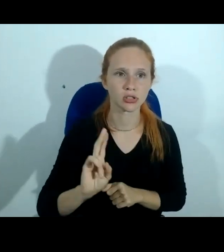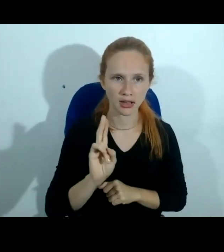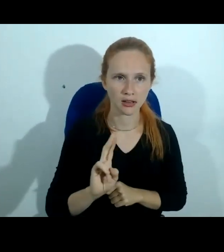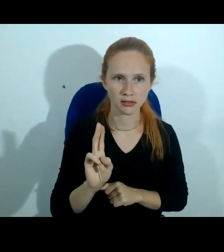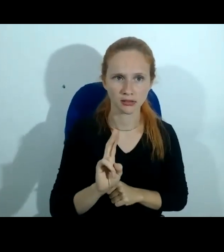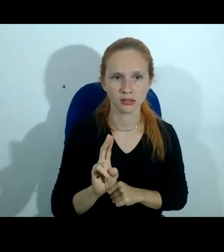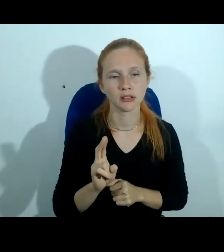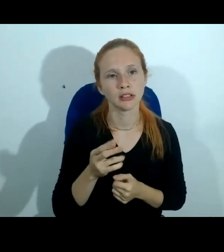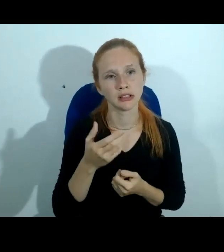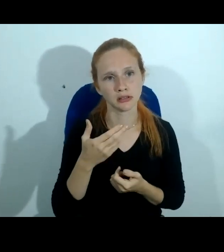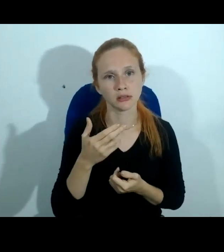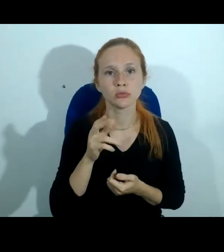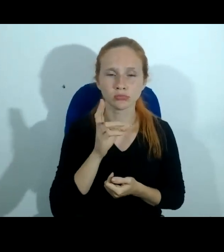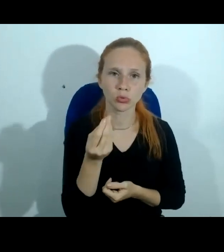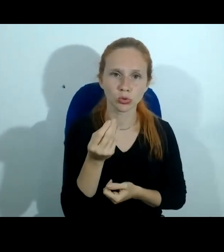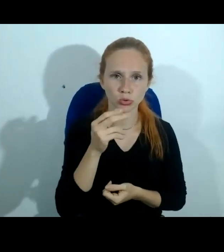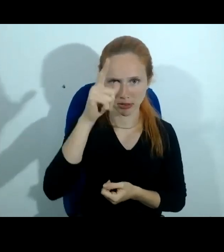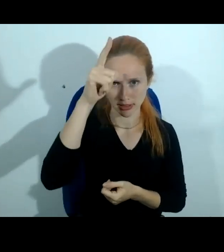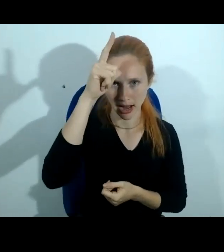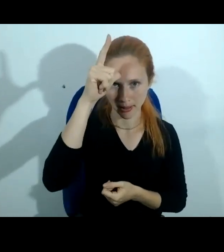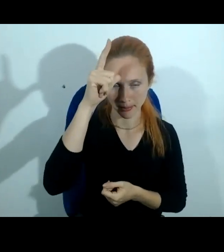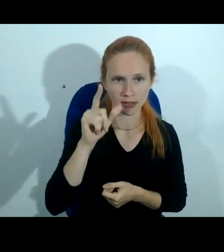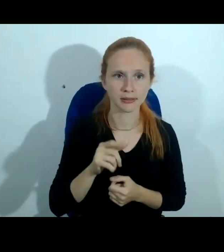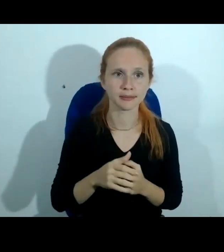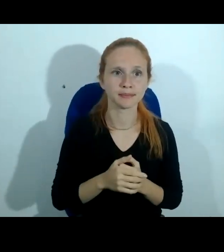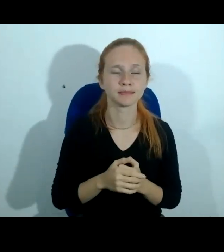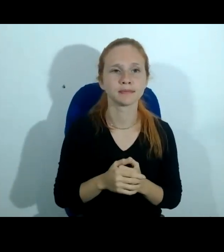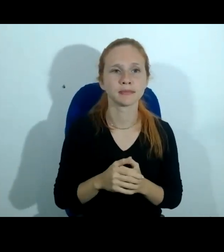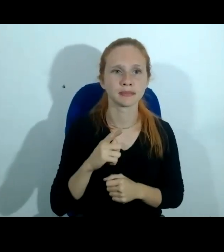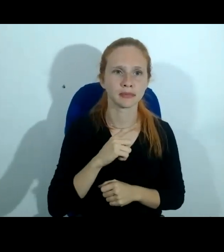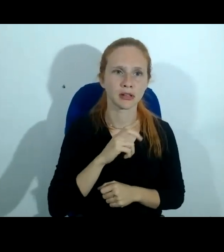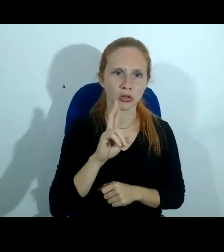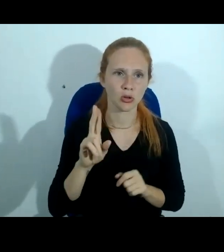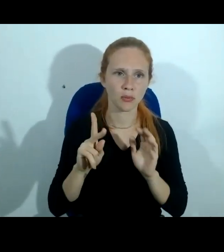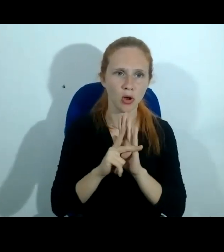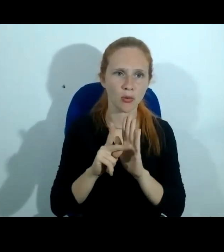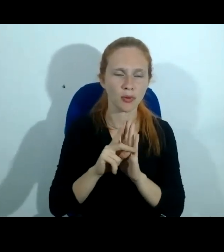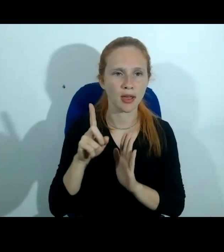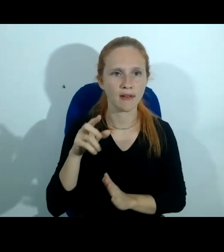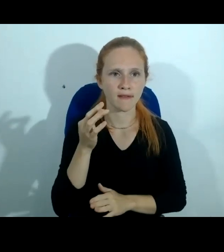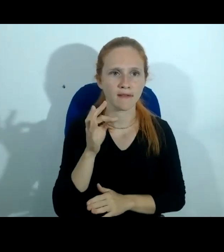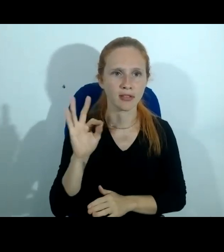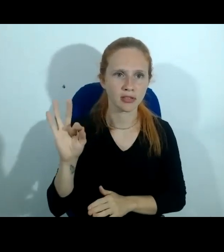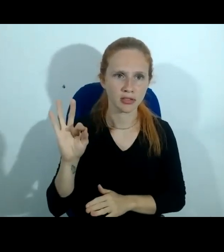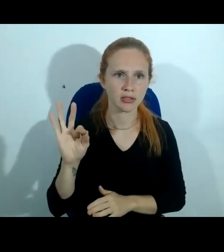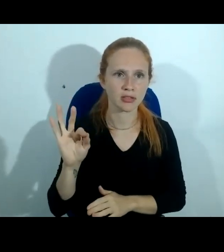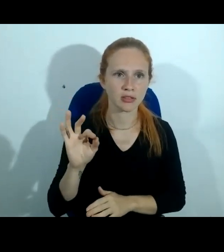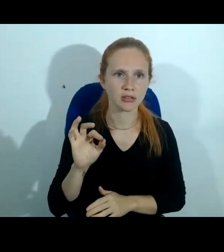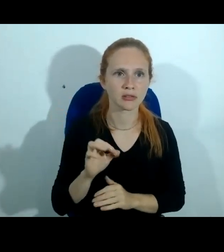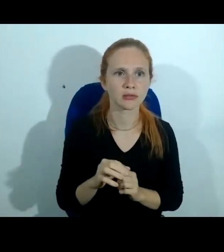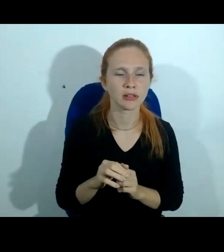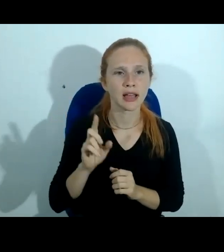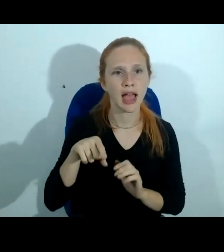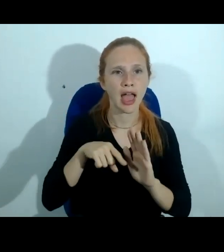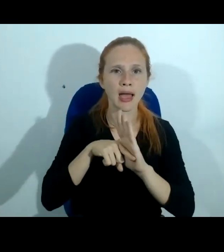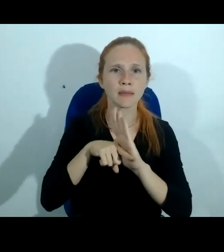inicialmente na Alemanha lá eles chamam de bundestroianer que é federal que é espião